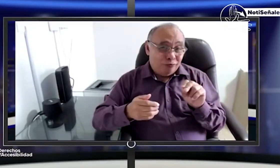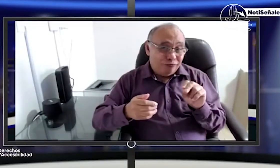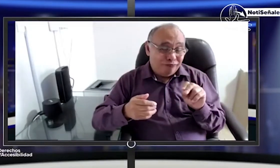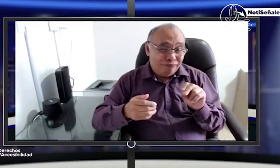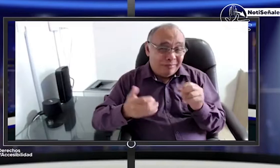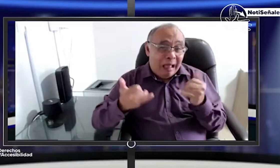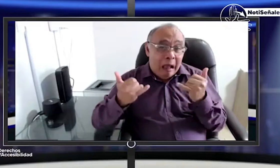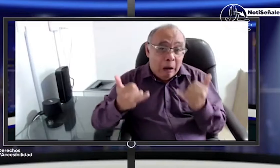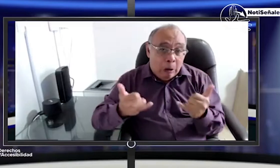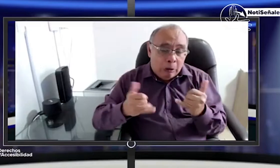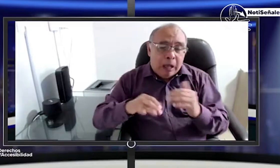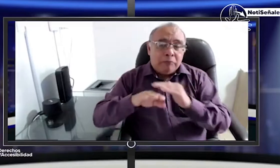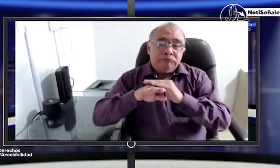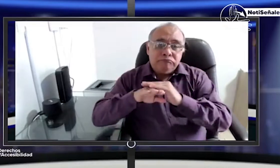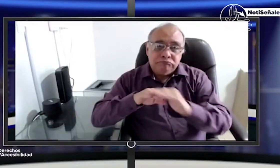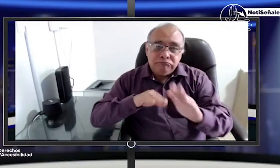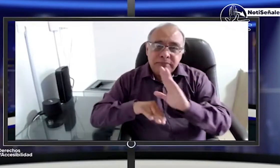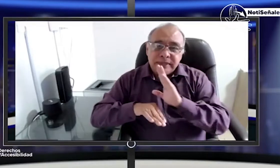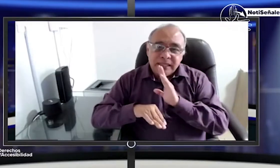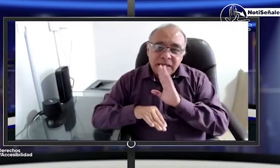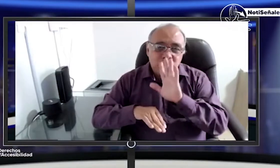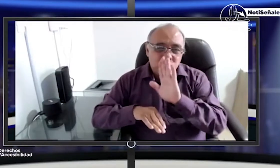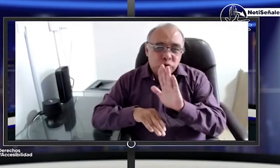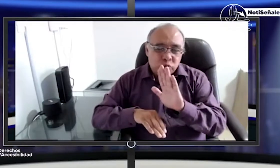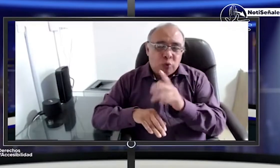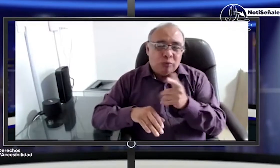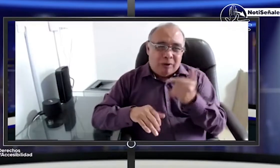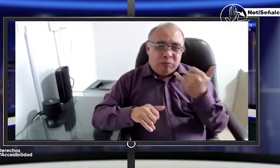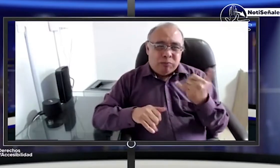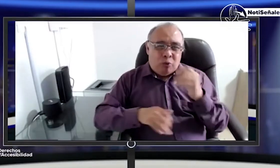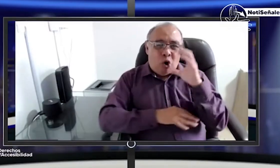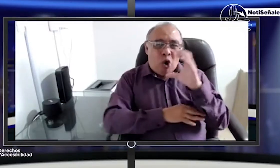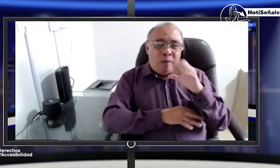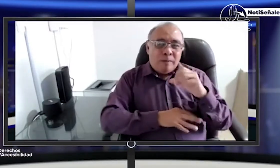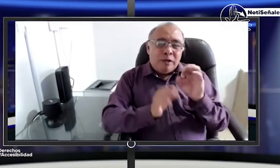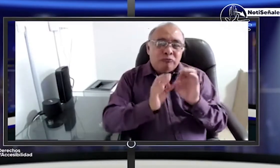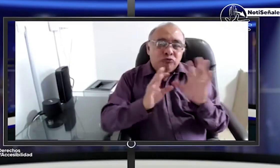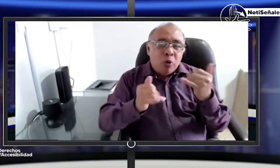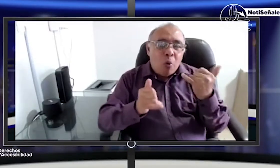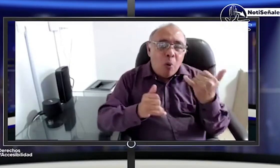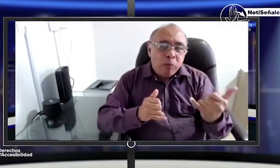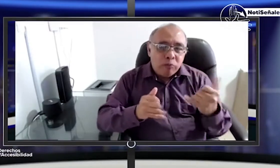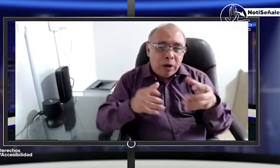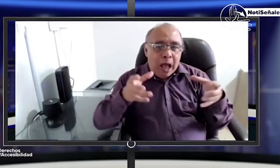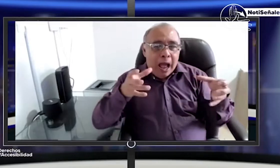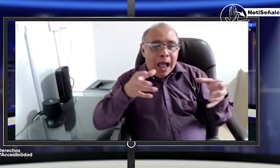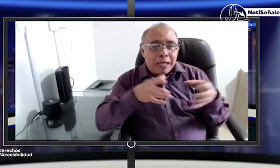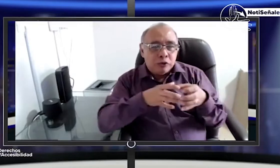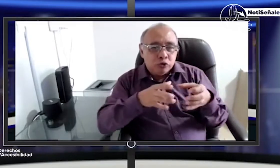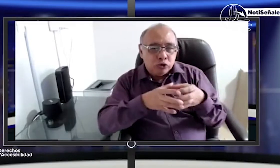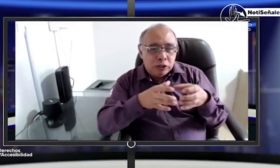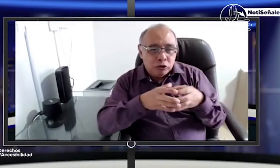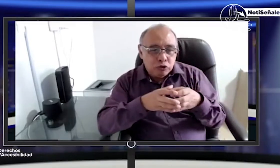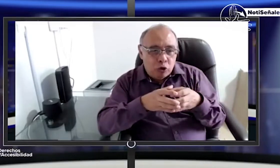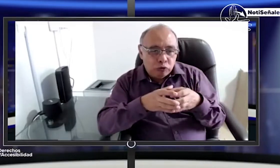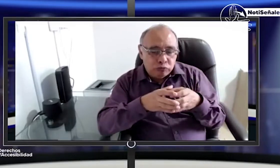todo este respecto de la resolución no es algo para nada fácil pero pues también para eso hemos aprovechado esta